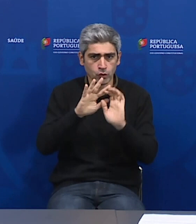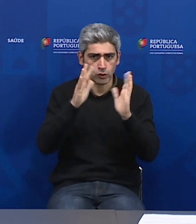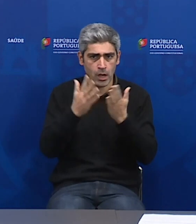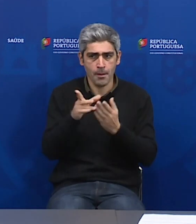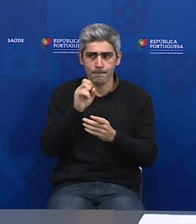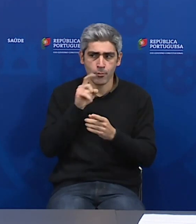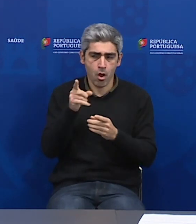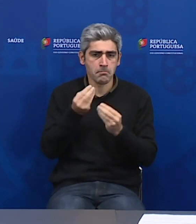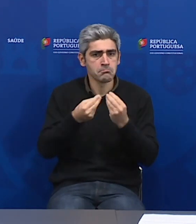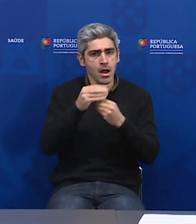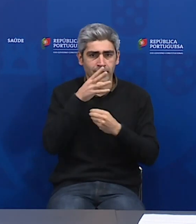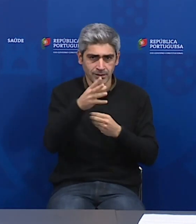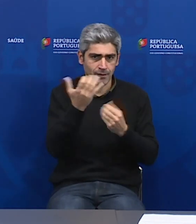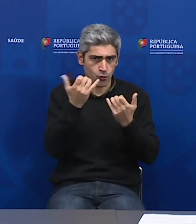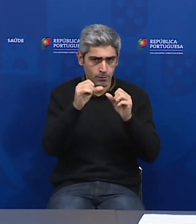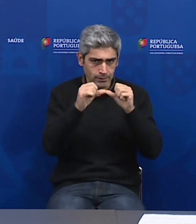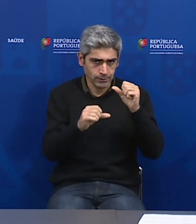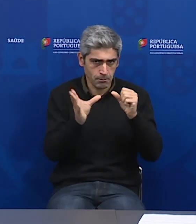acrescentar algo mais.